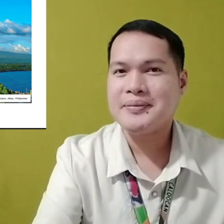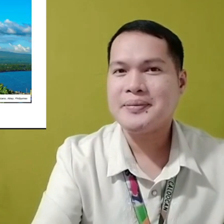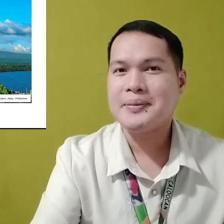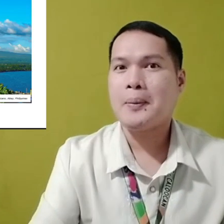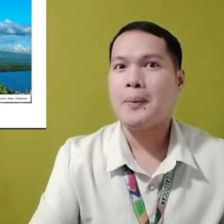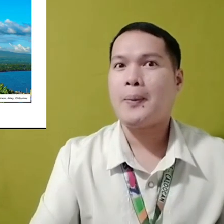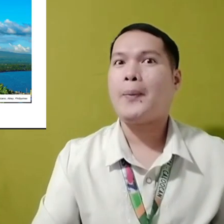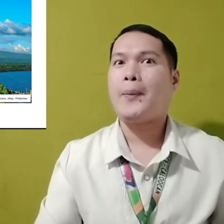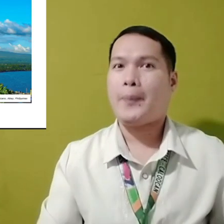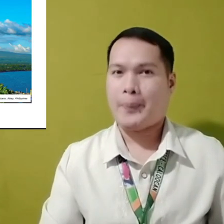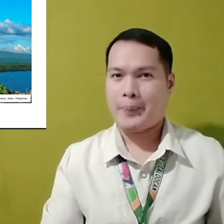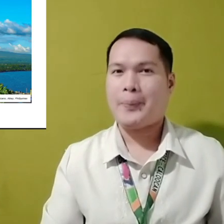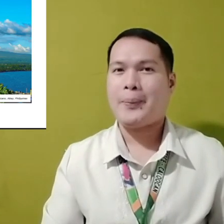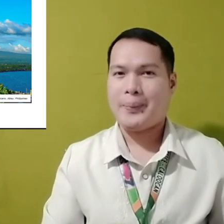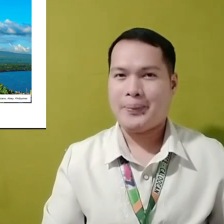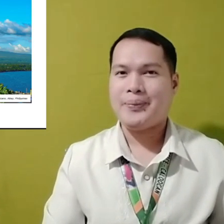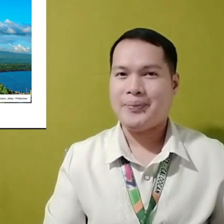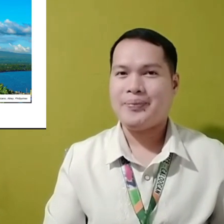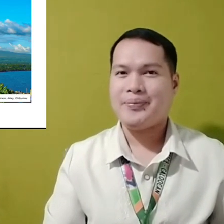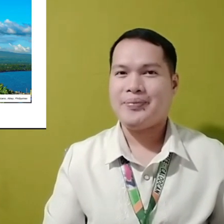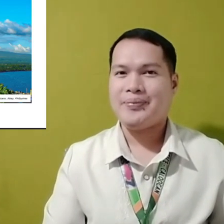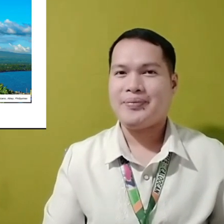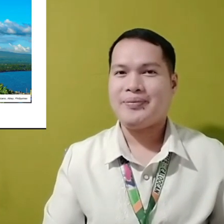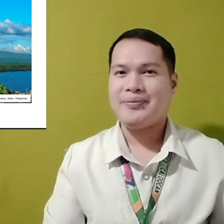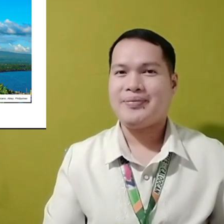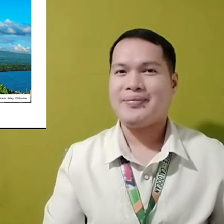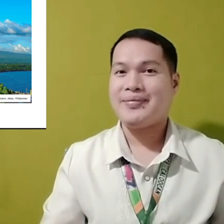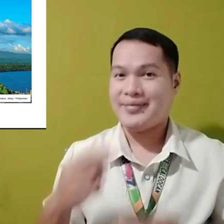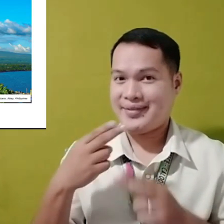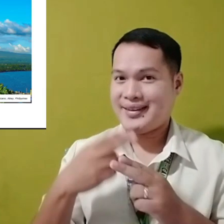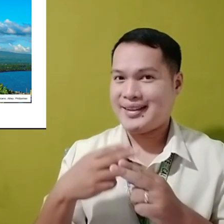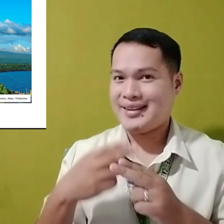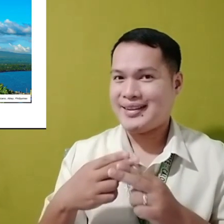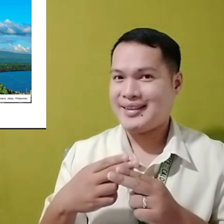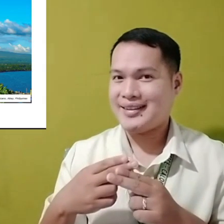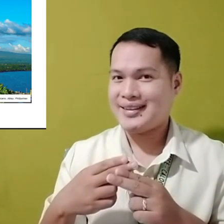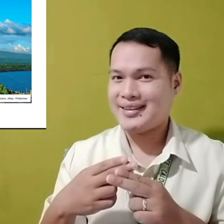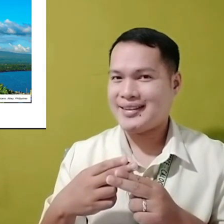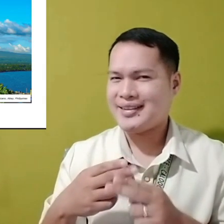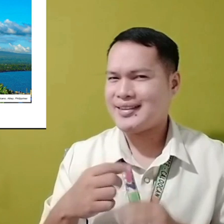Oo! Ang pangalan nito, ano kaya?